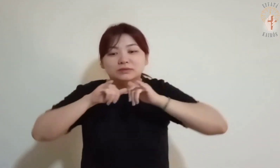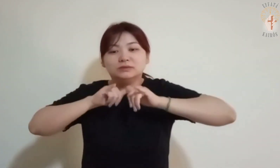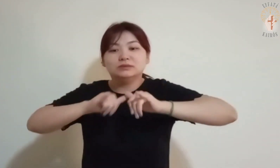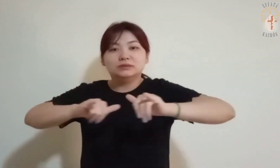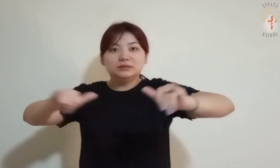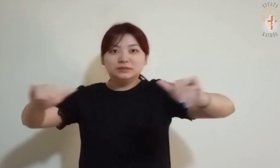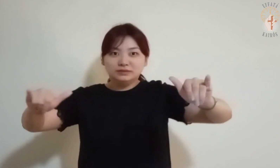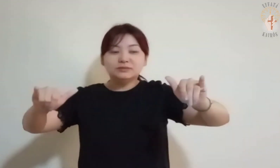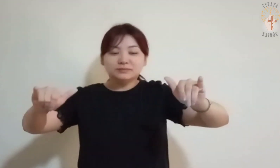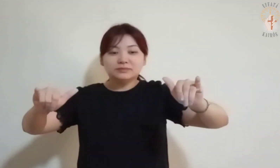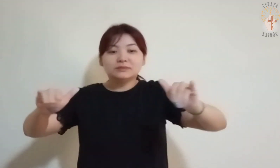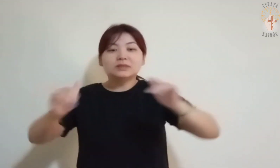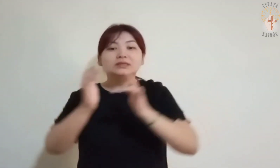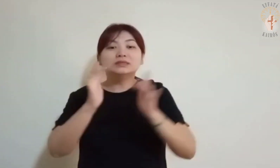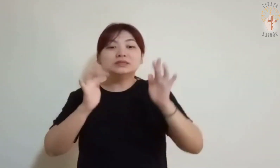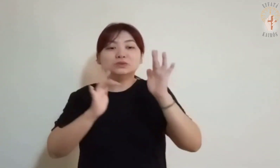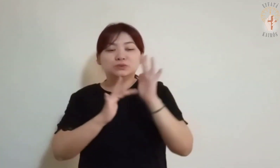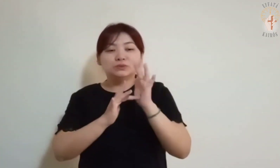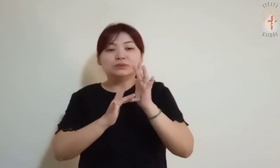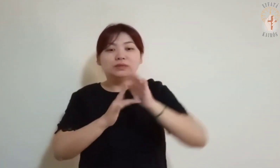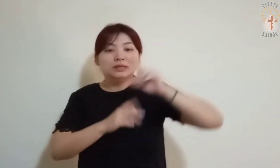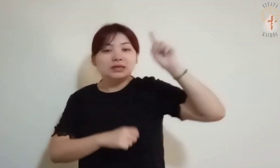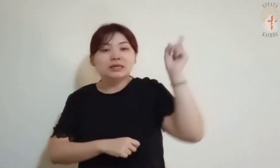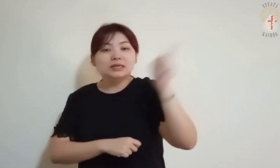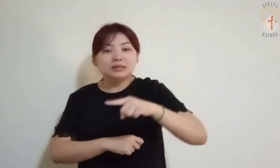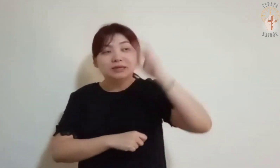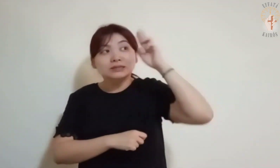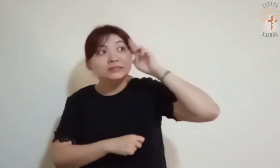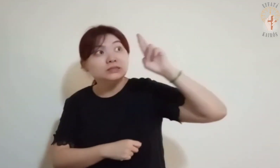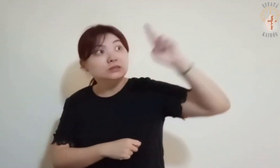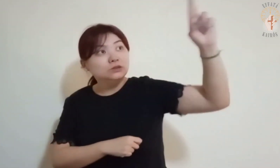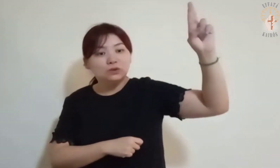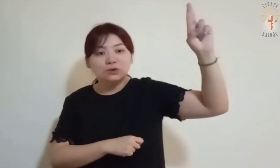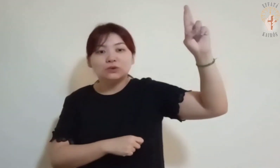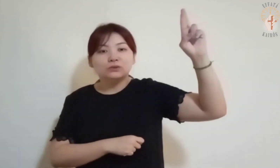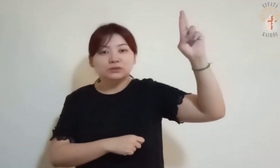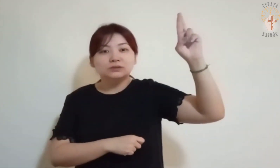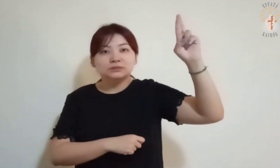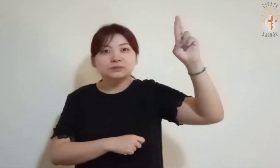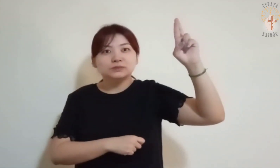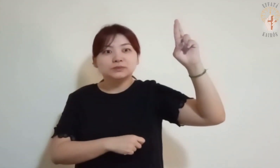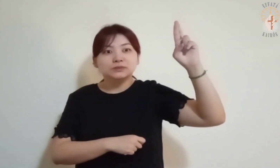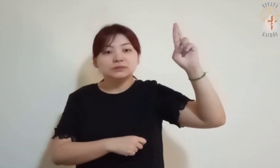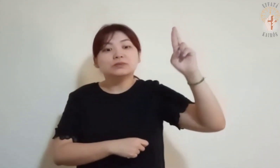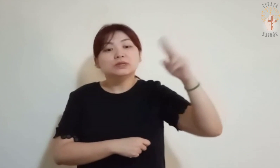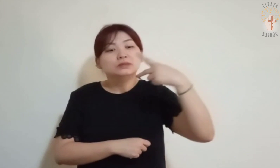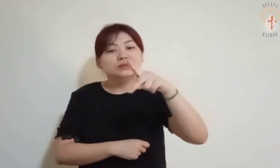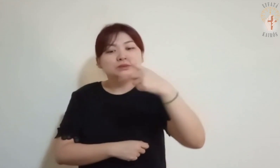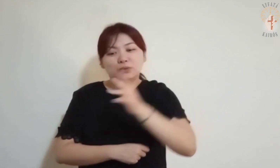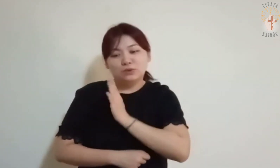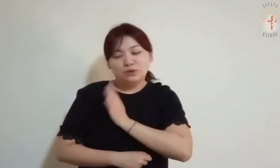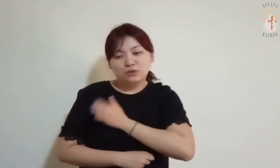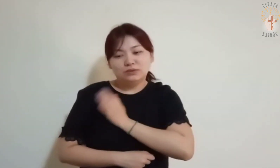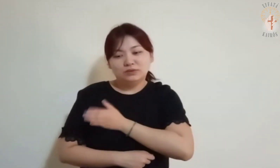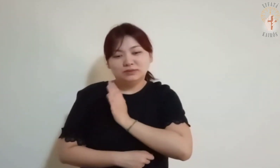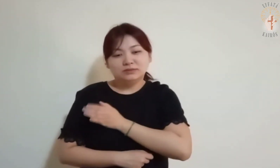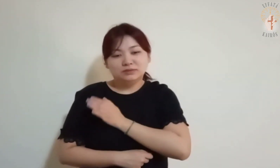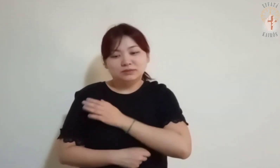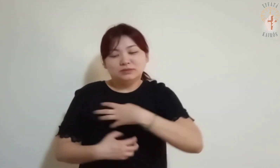com tua boca confessares Jesus como Senhor E no teu coração